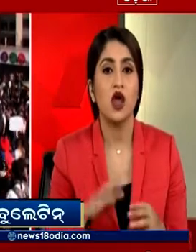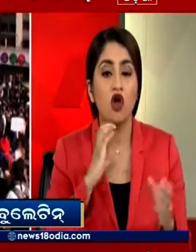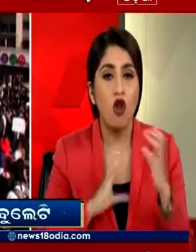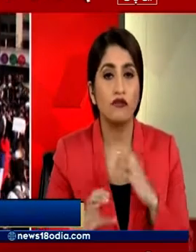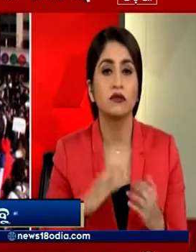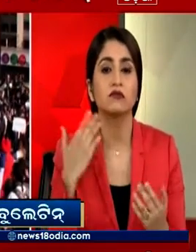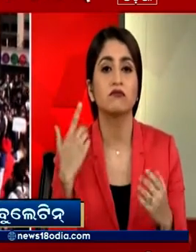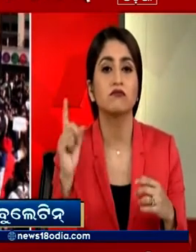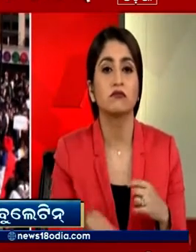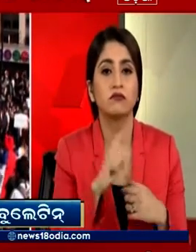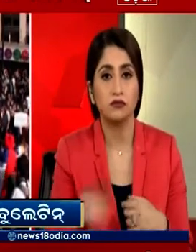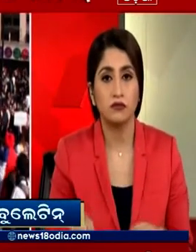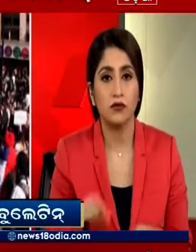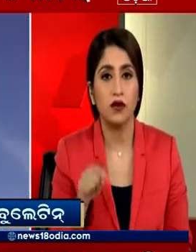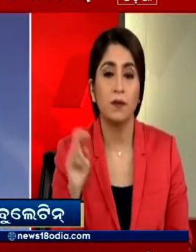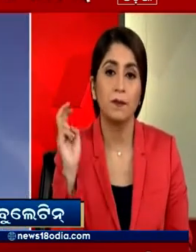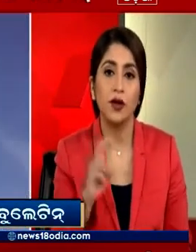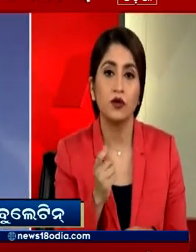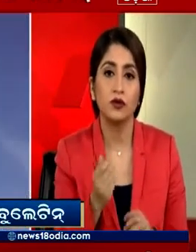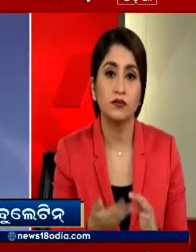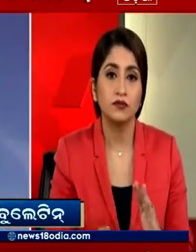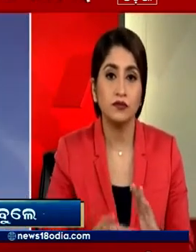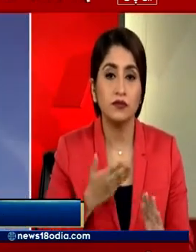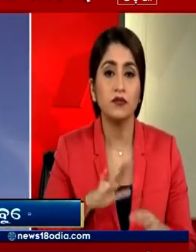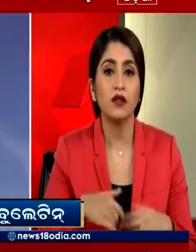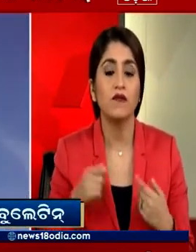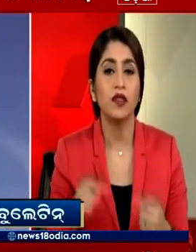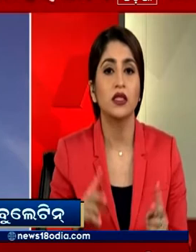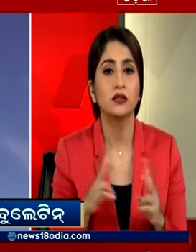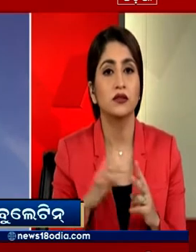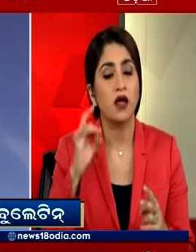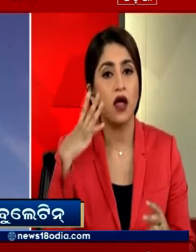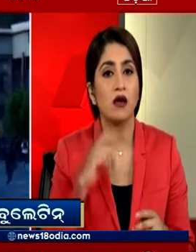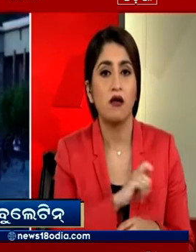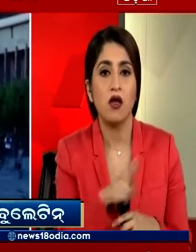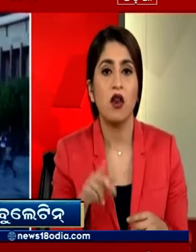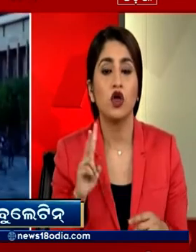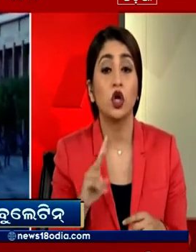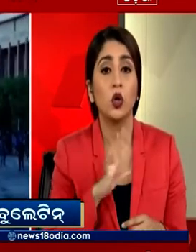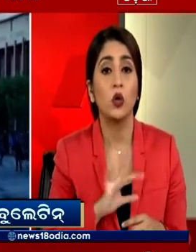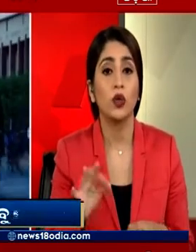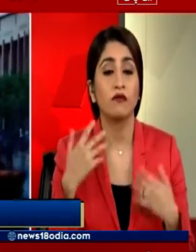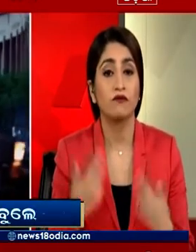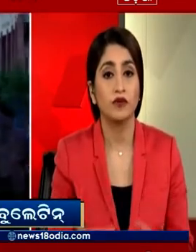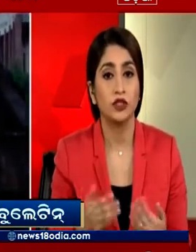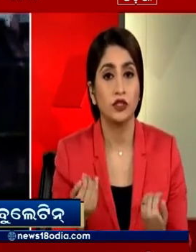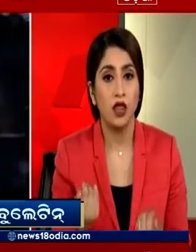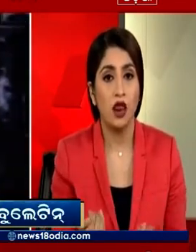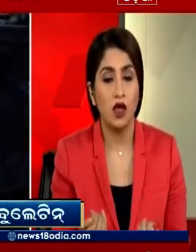पड़ा है वहां मेट्रों का किराया बढ़ाय जाने के बाद शुरू हुए प्रदशन करीब दो हफते बीतने के बाद भी जारी है और